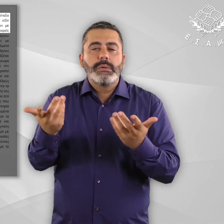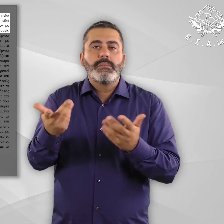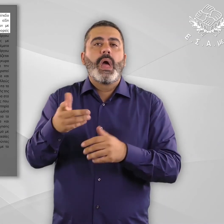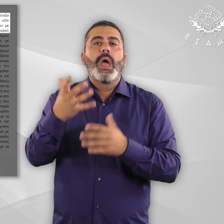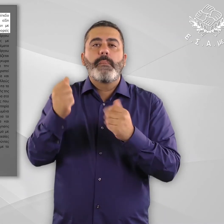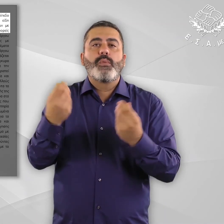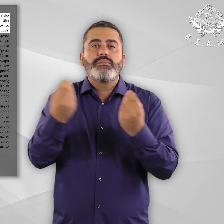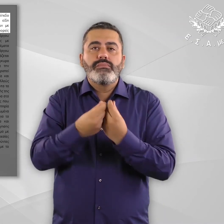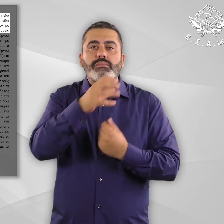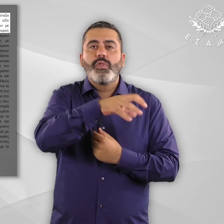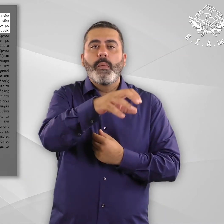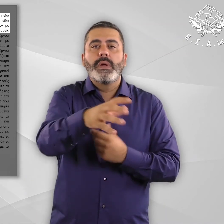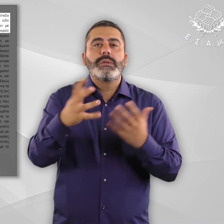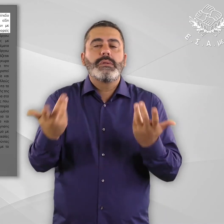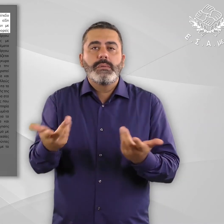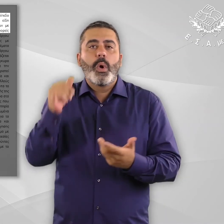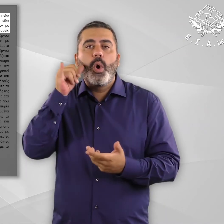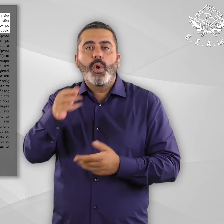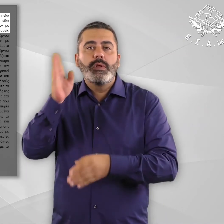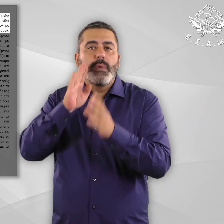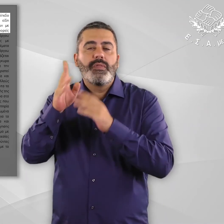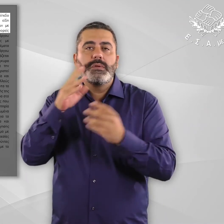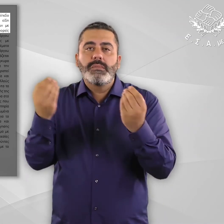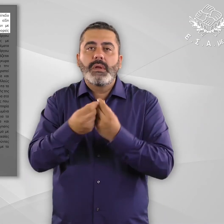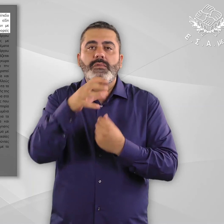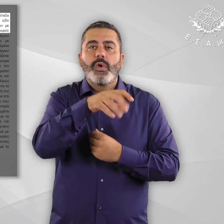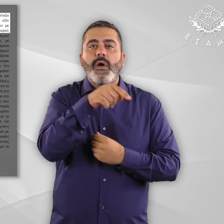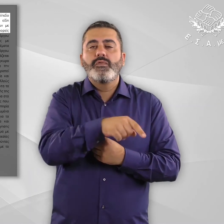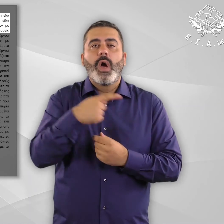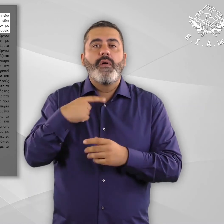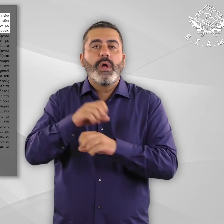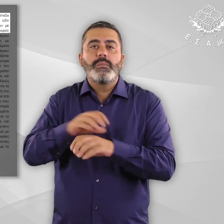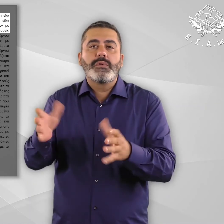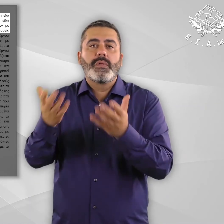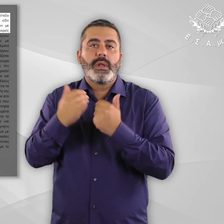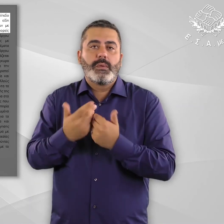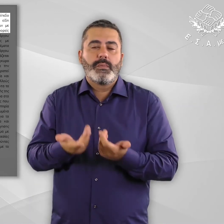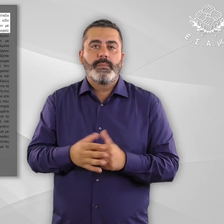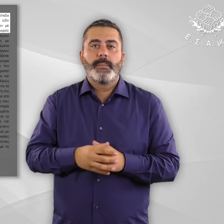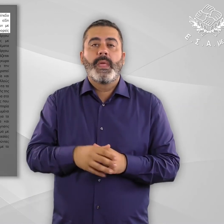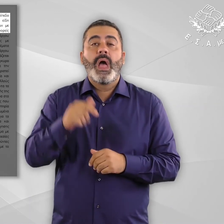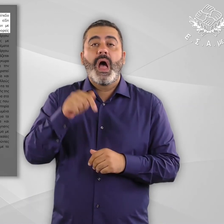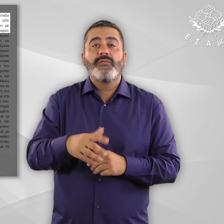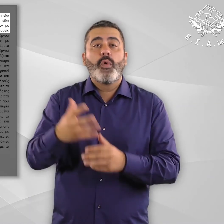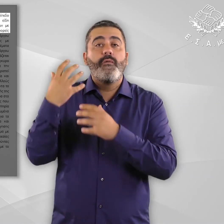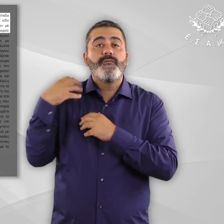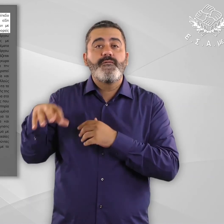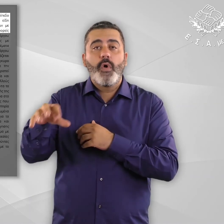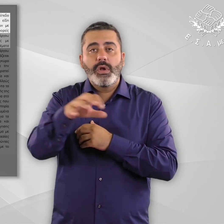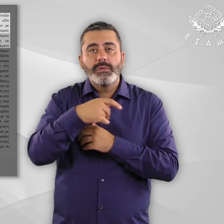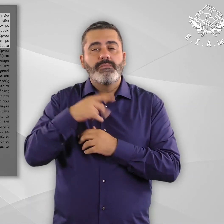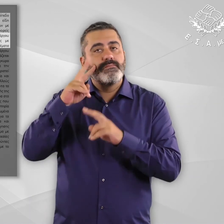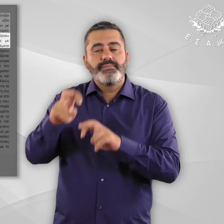στήριξης ετόμων με αναπηρία και χρόνιες παθήσεις κλείνει η παρένθεση, το οποίο διαπιστώθηκε σε φορείς που εμπλέκονται στο